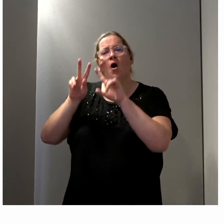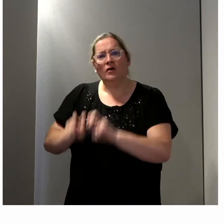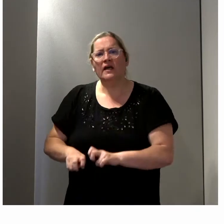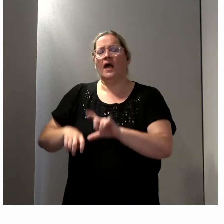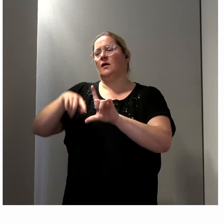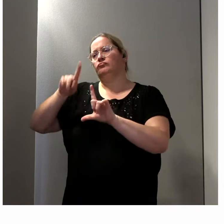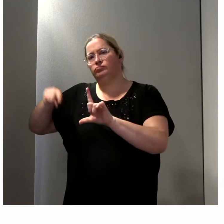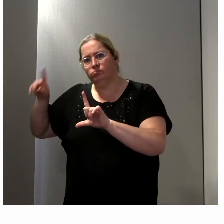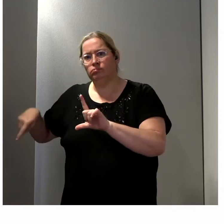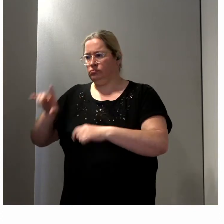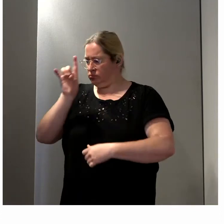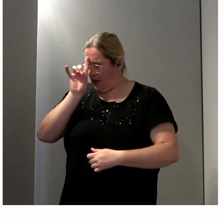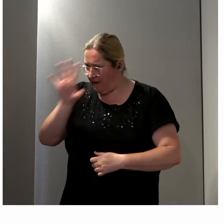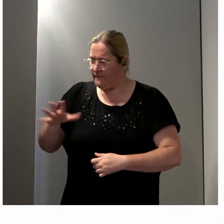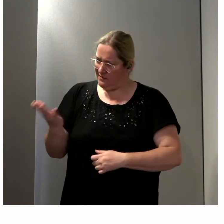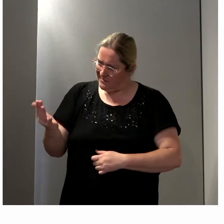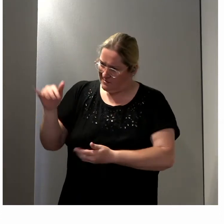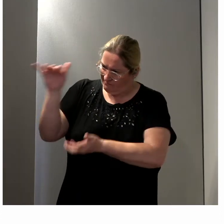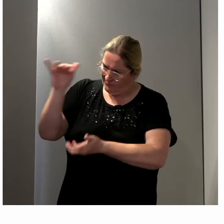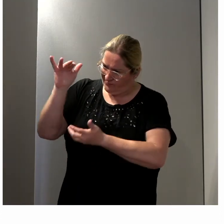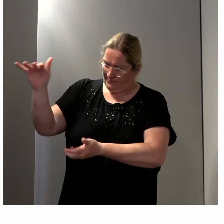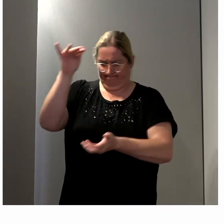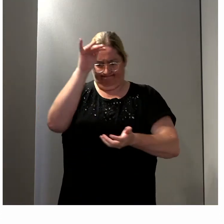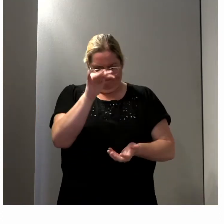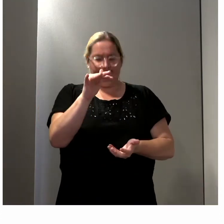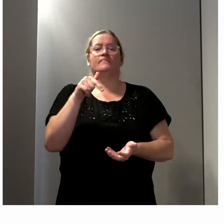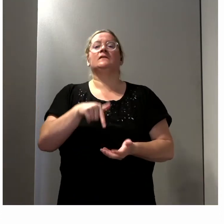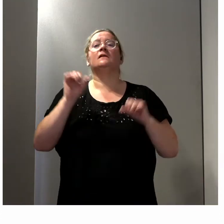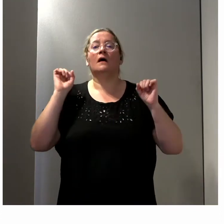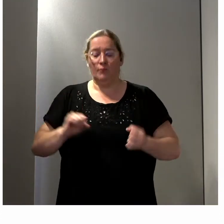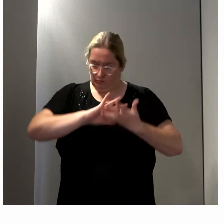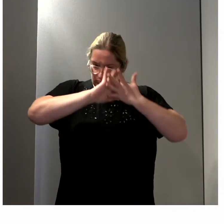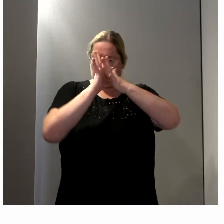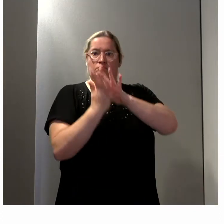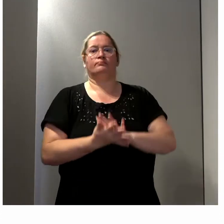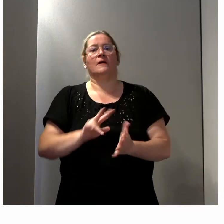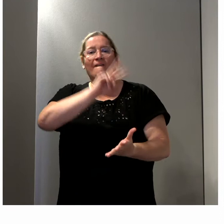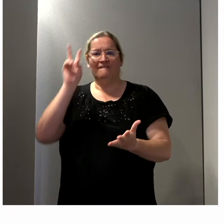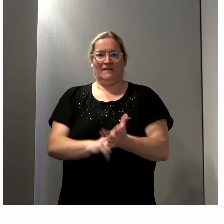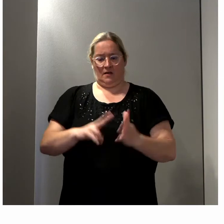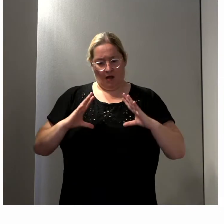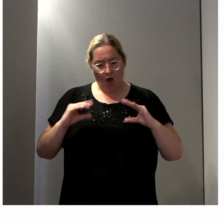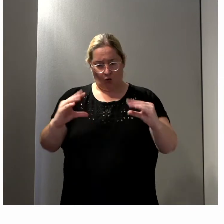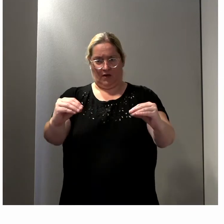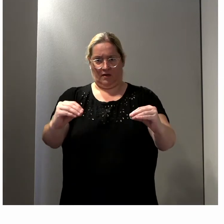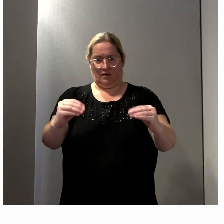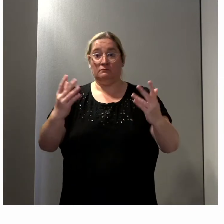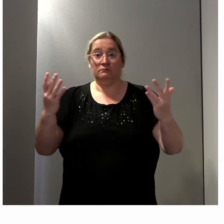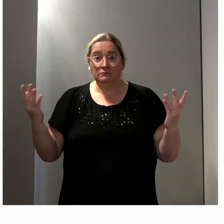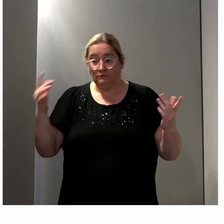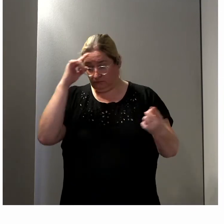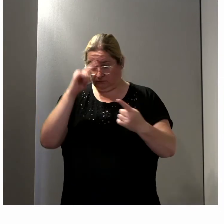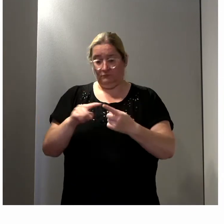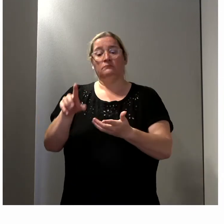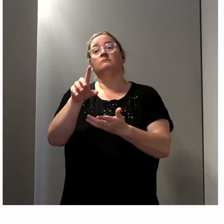avis qui ont été proposés, des souhaits qui émergent, pour qu'on puisse en faire une réalité. Et en termes de démocratie locale, je crois qu'il a un